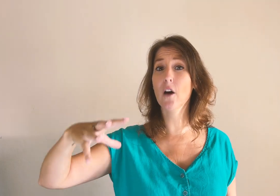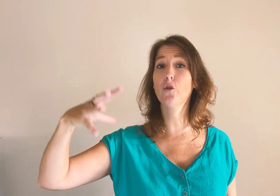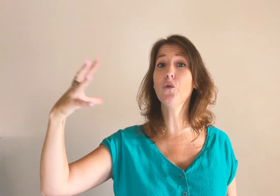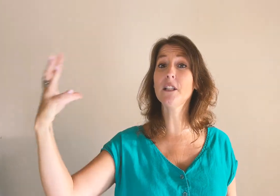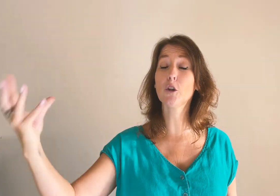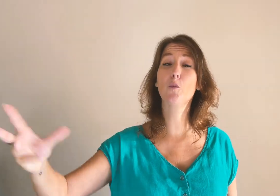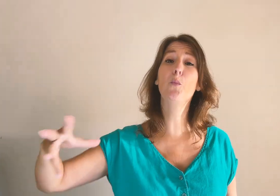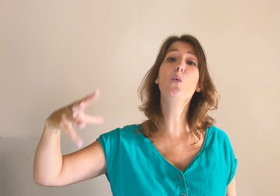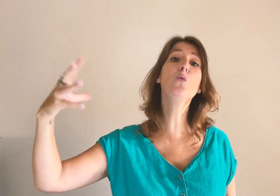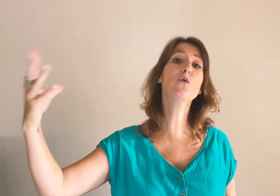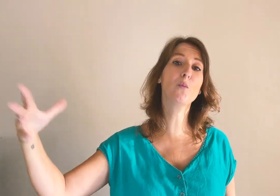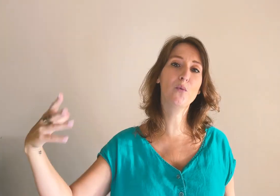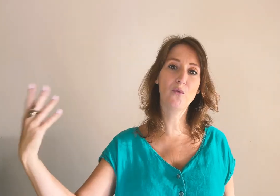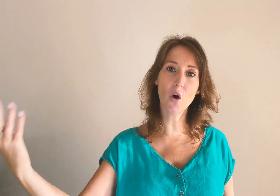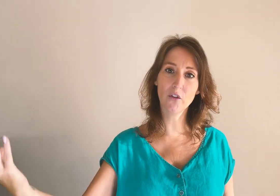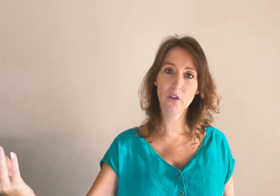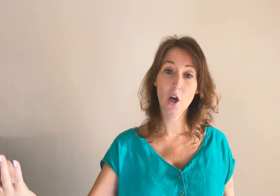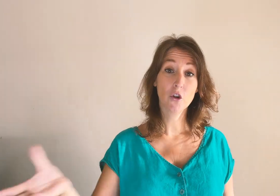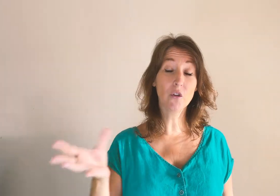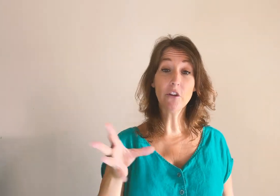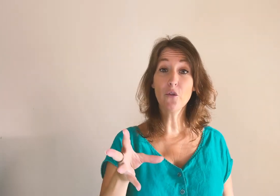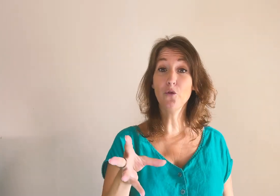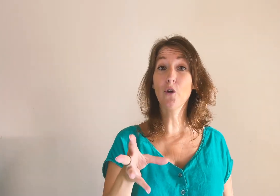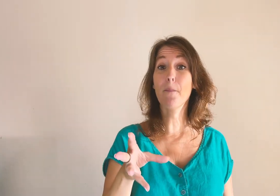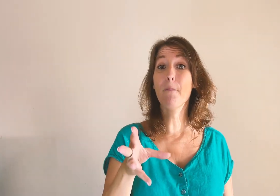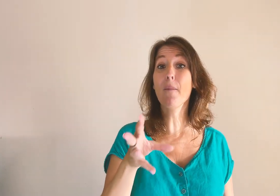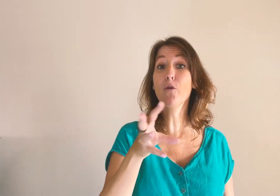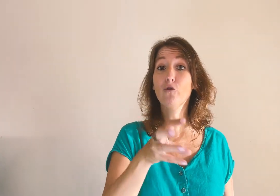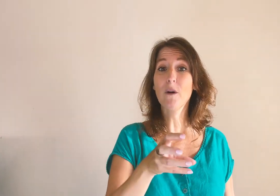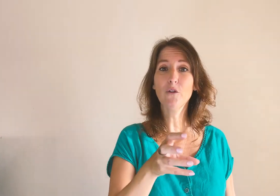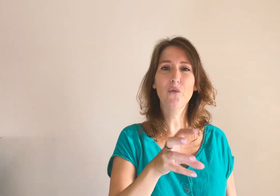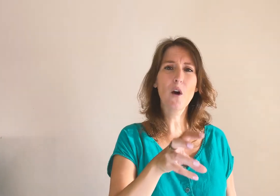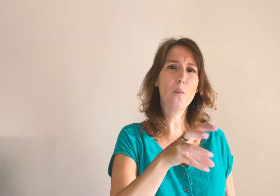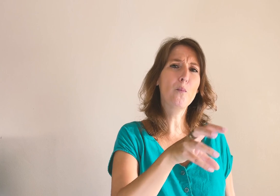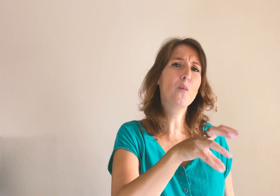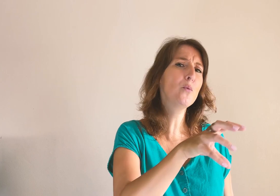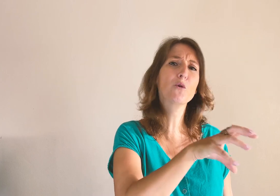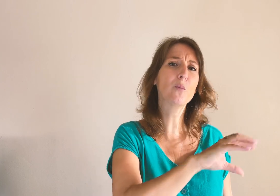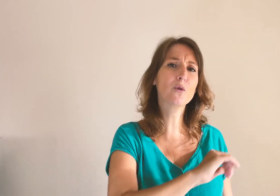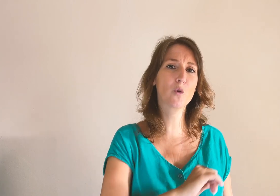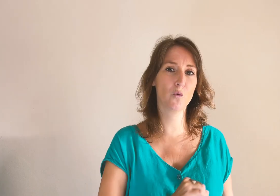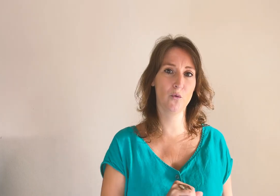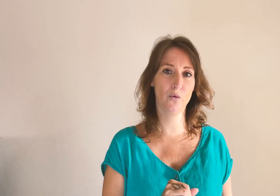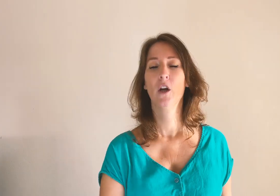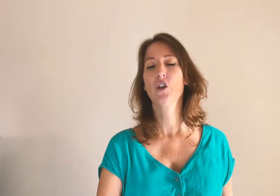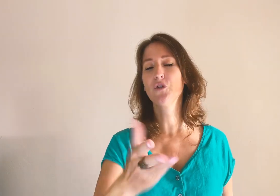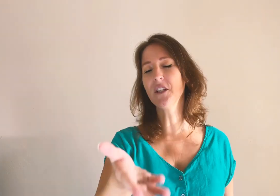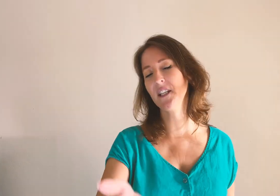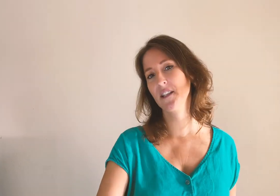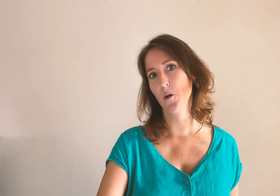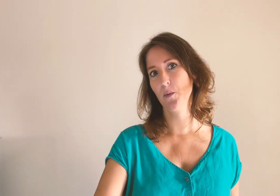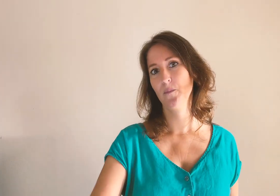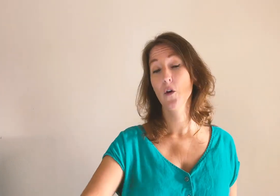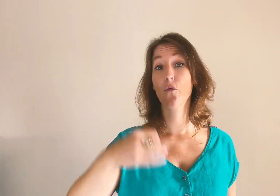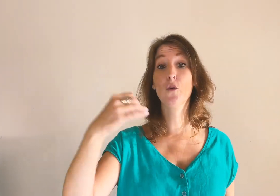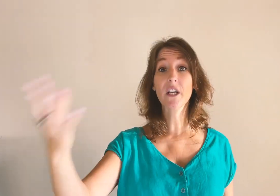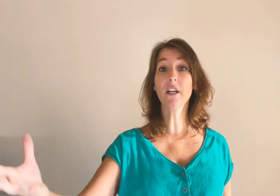devenir de plus en plus forte, tandis que vous n'aurez pas besoin de faire de plus en plus de contenus. Je vous donne un exemple. Vous créez un